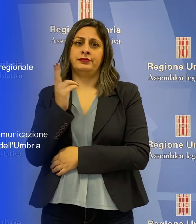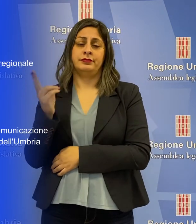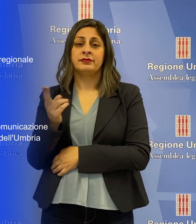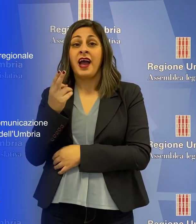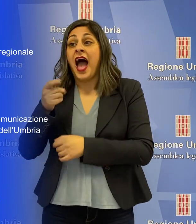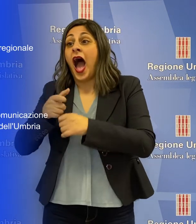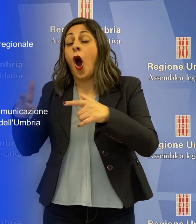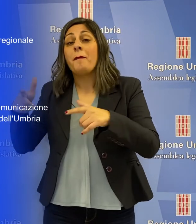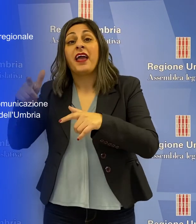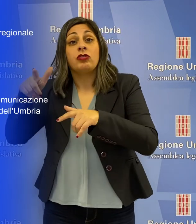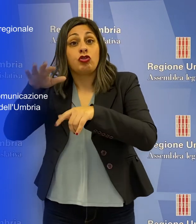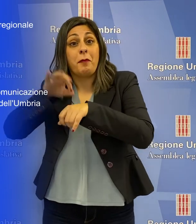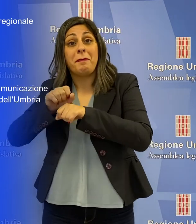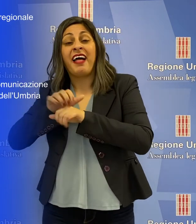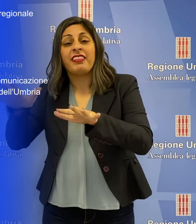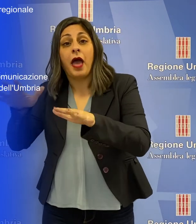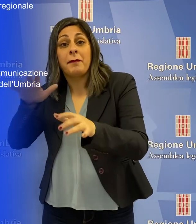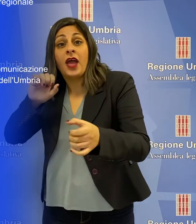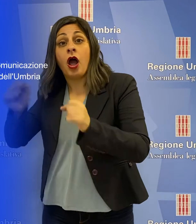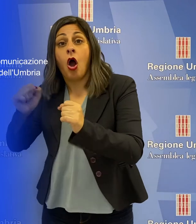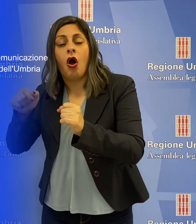affronteggiare l'aumento dell'ondata pandemica.